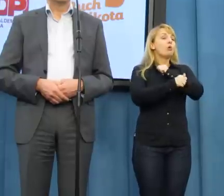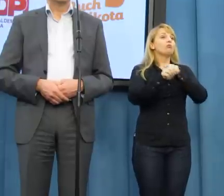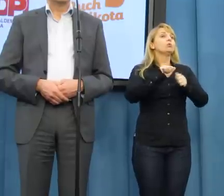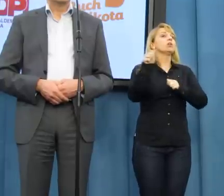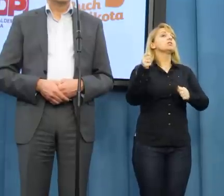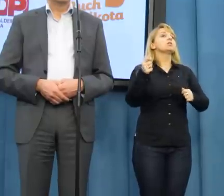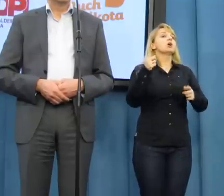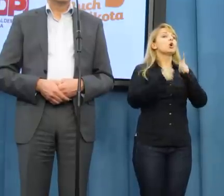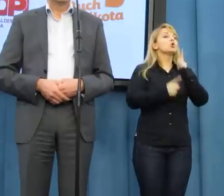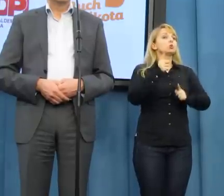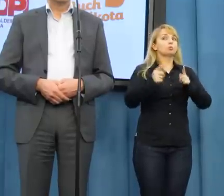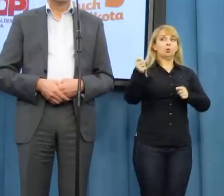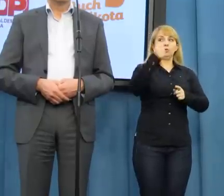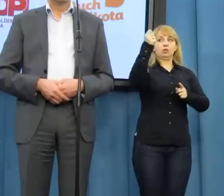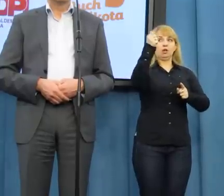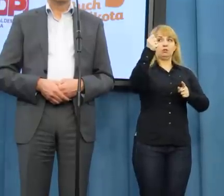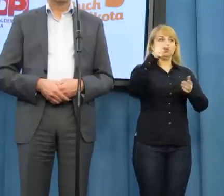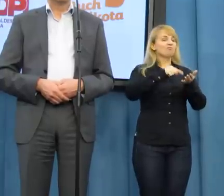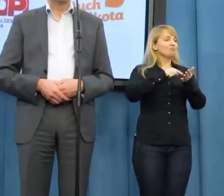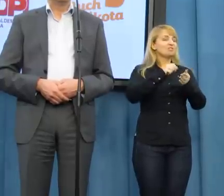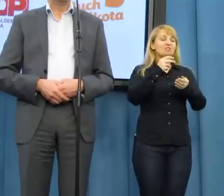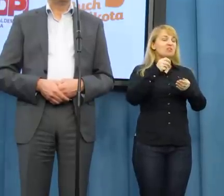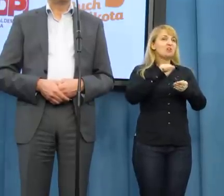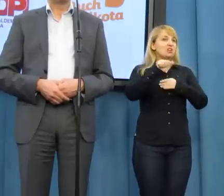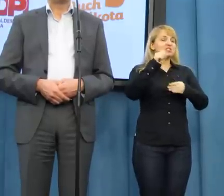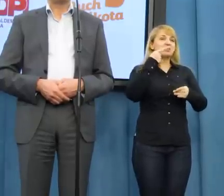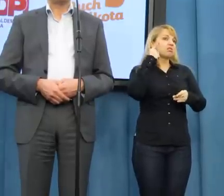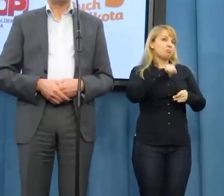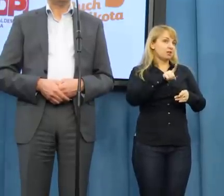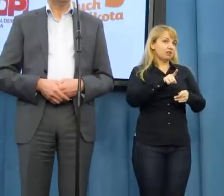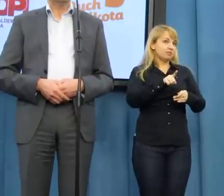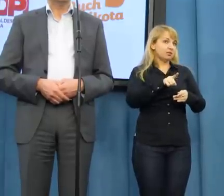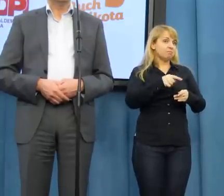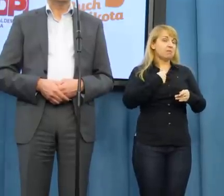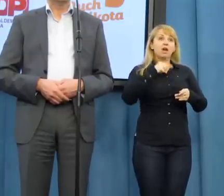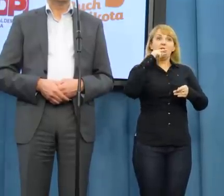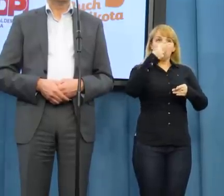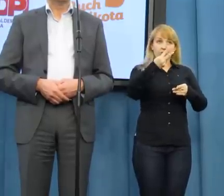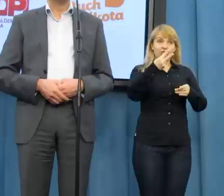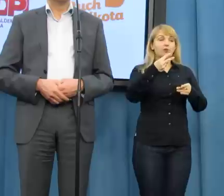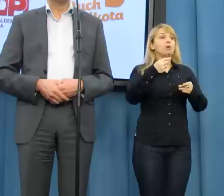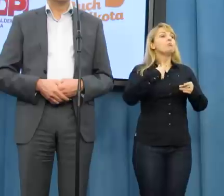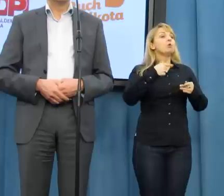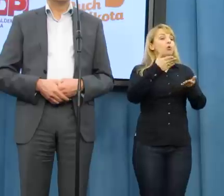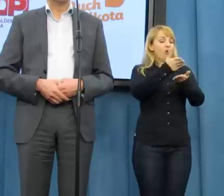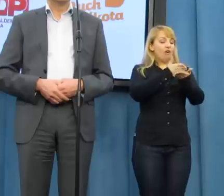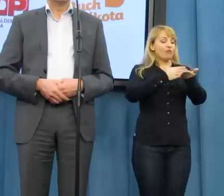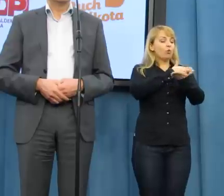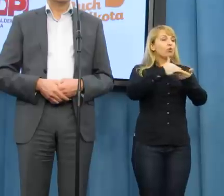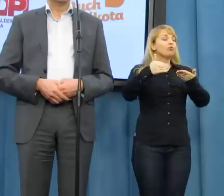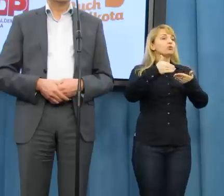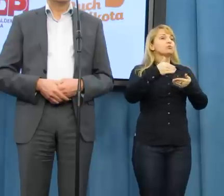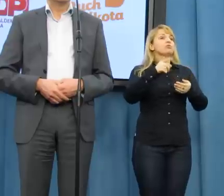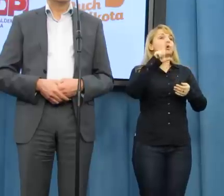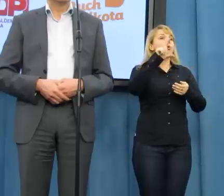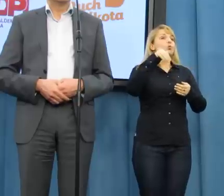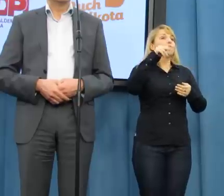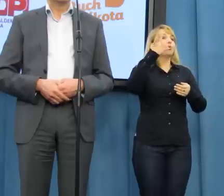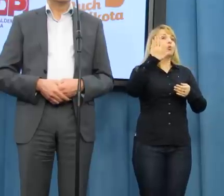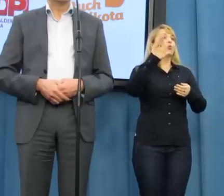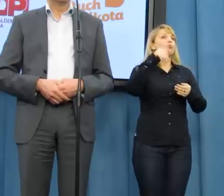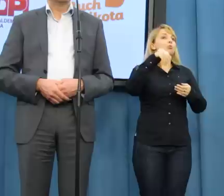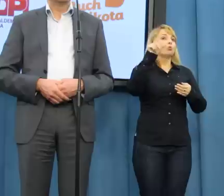nieprawda. Podam Państwu przykład województwa lubuskiego, sąsiadującego ze mną, ponieważ ja jestem z województwa